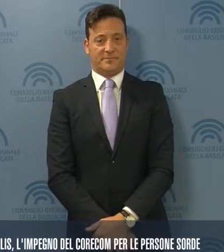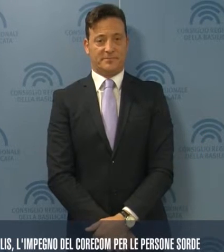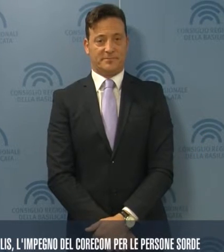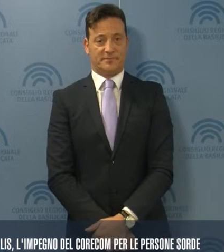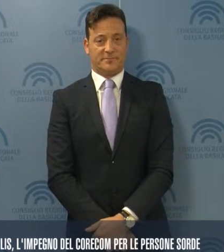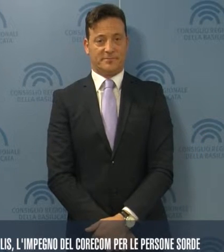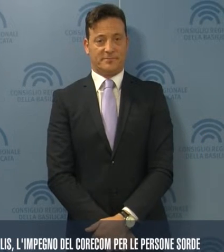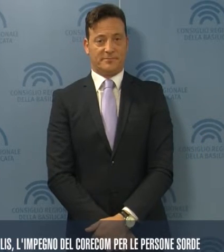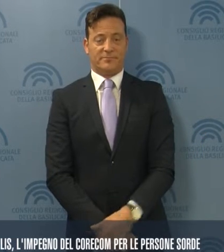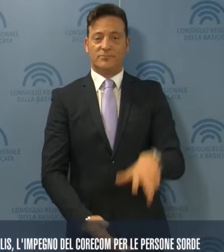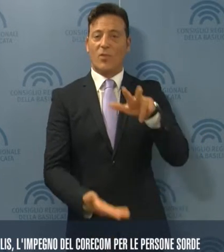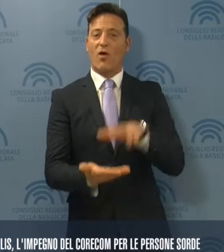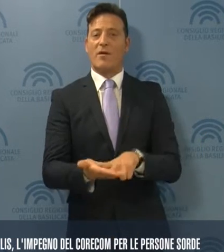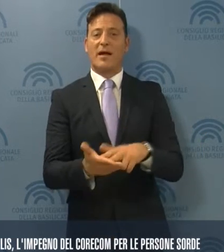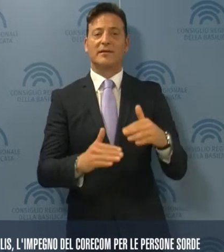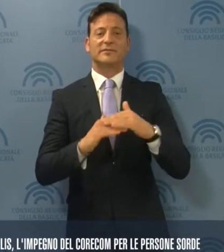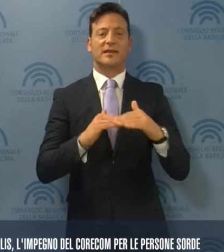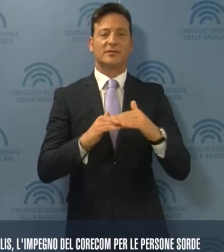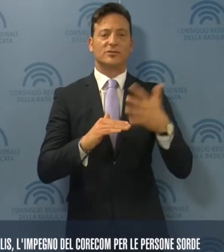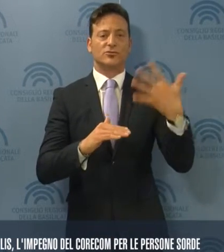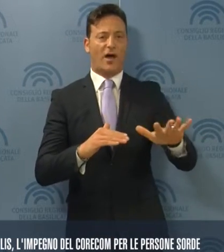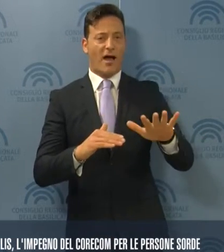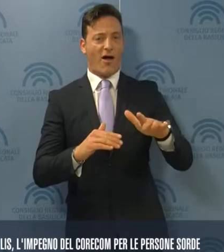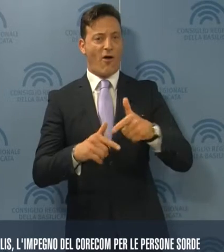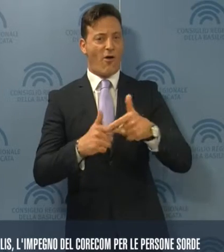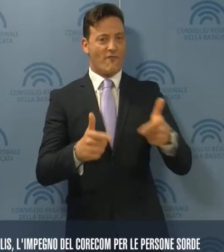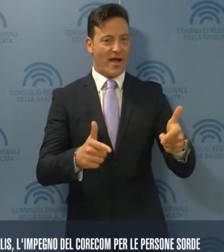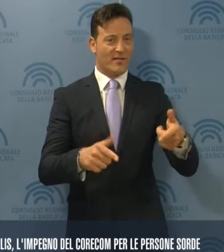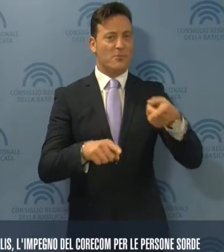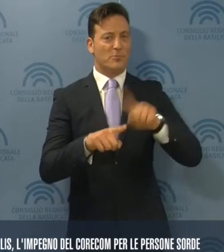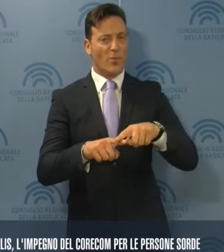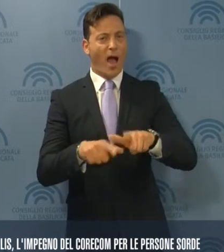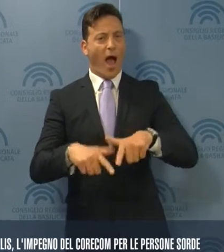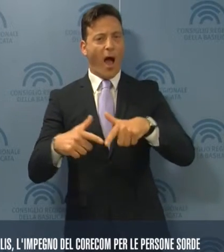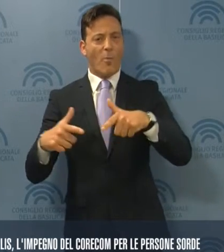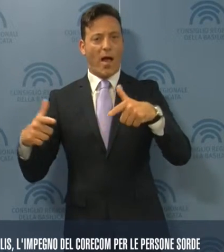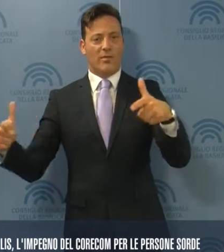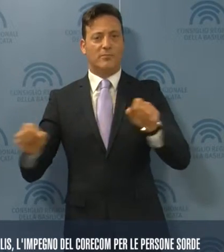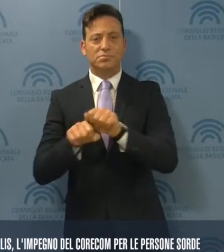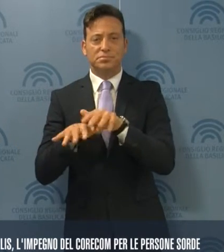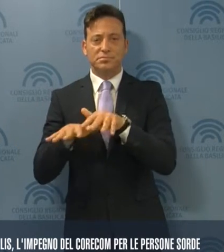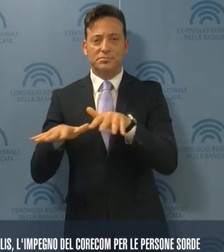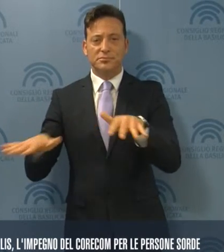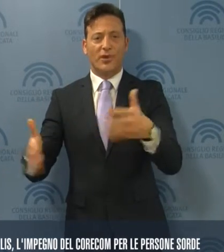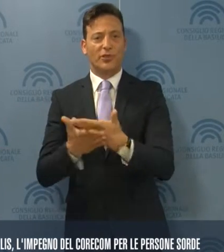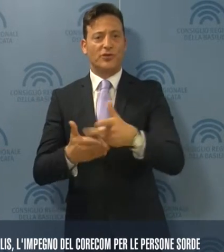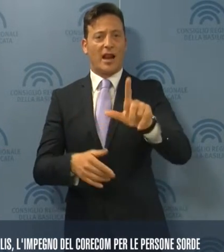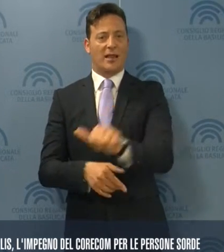Confermare i servizi già offerti e implementarli, estendendo il TG LIS anche